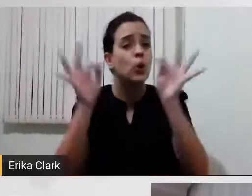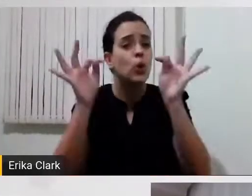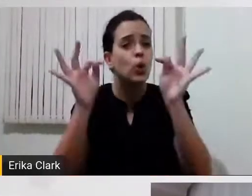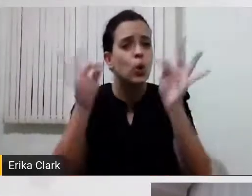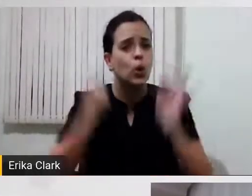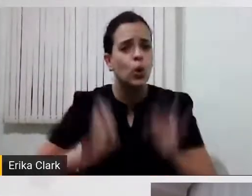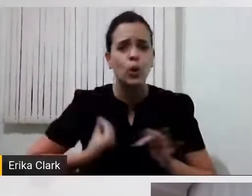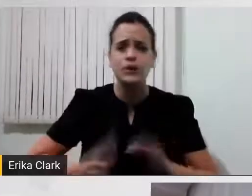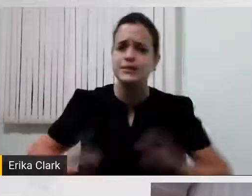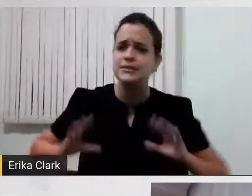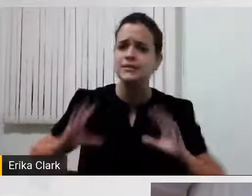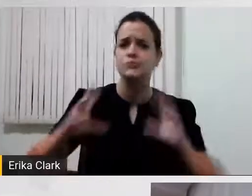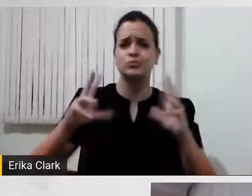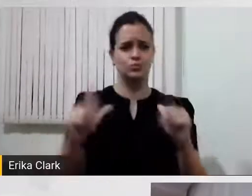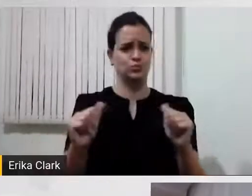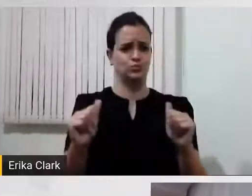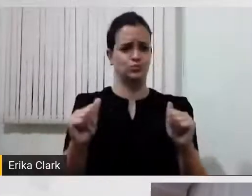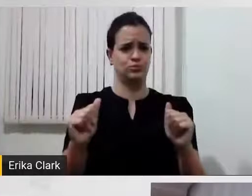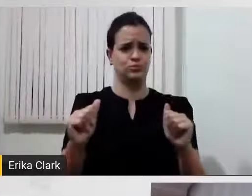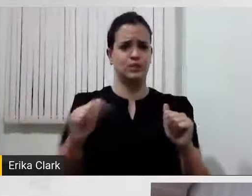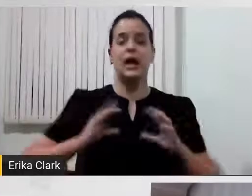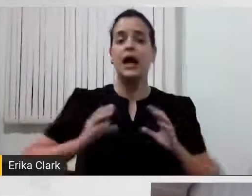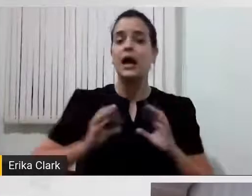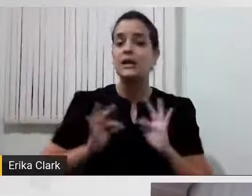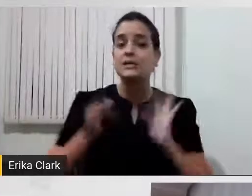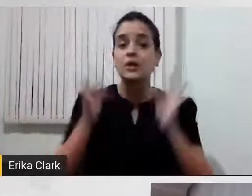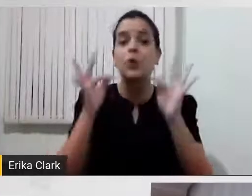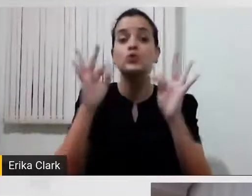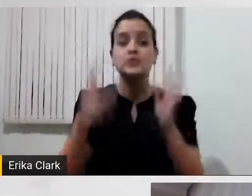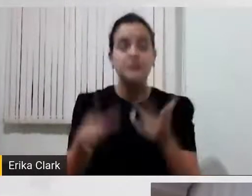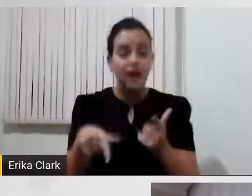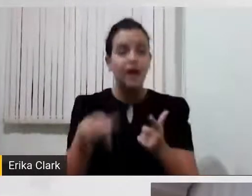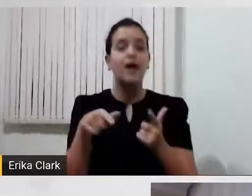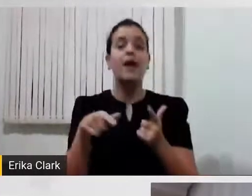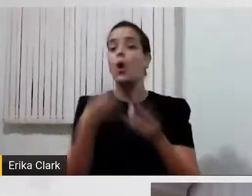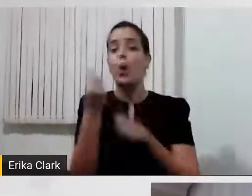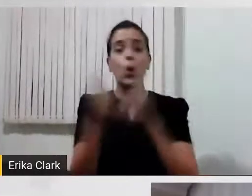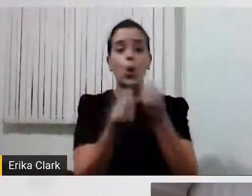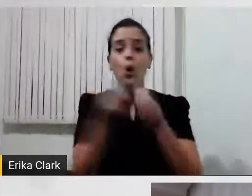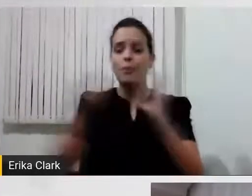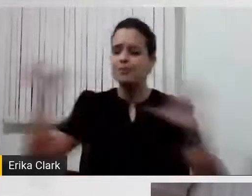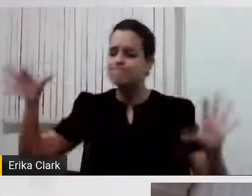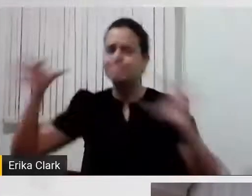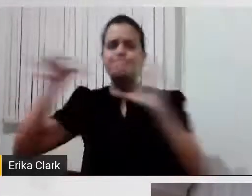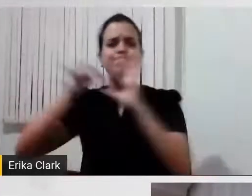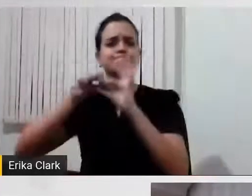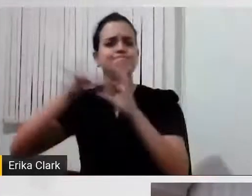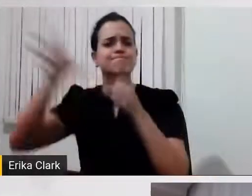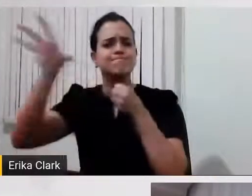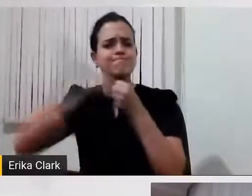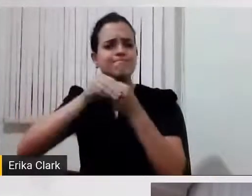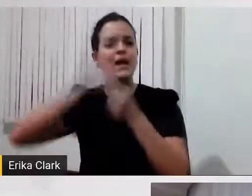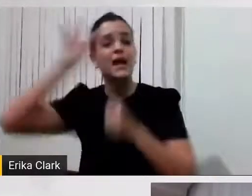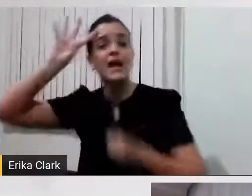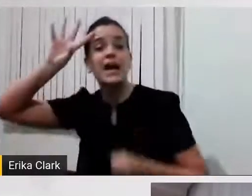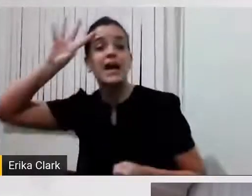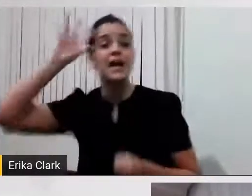A tecnologia é aquela aplicação do conhecimento para a resolução de algum problema. Quando algo